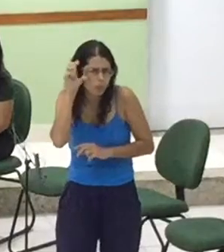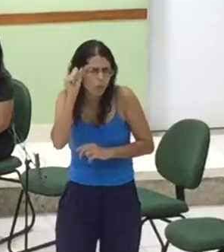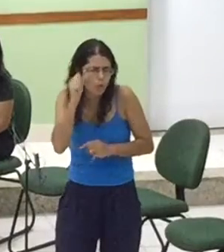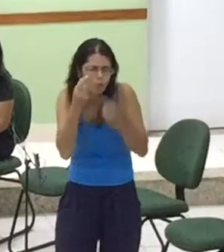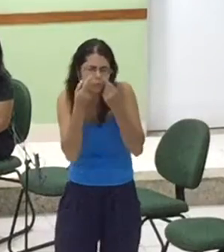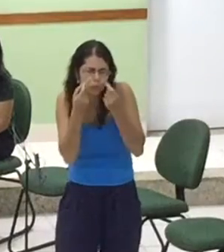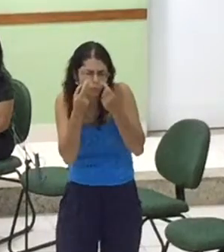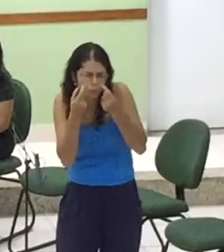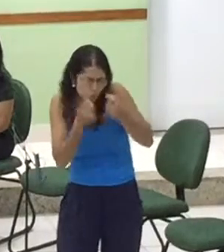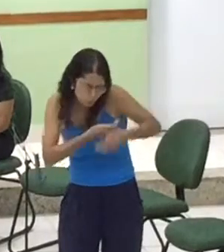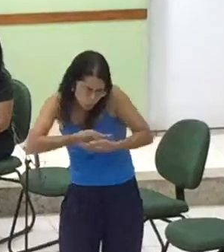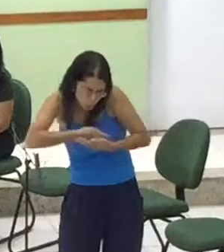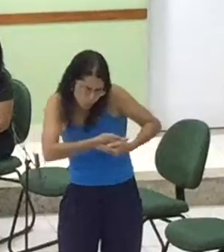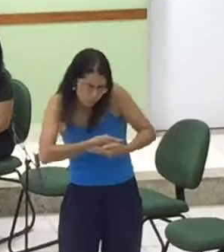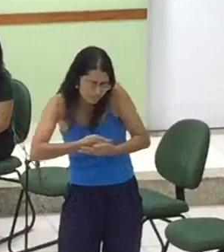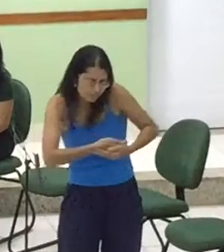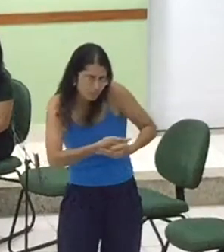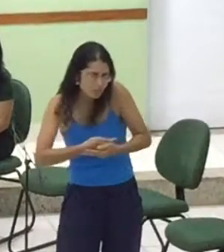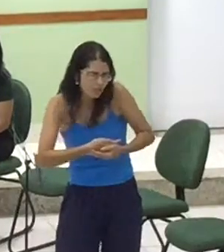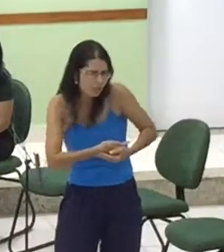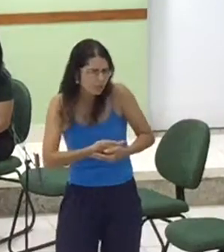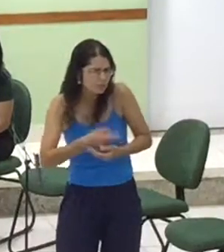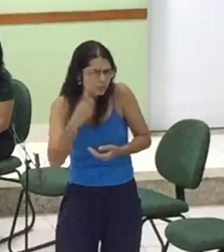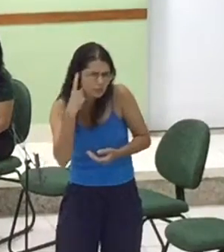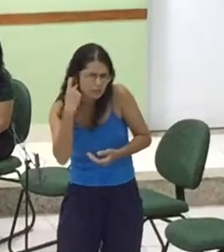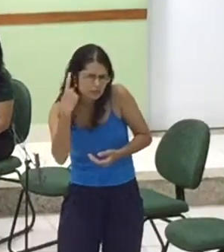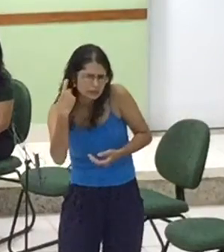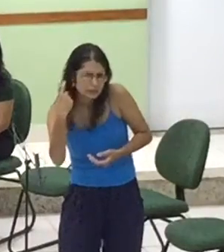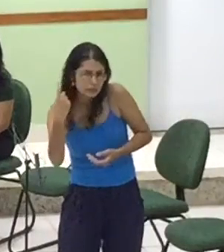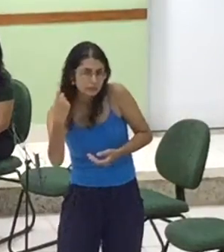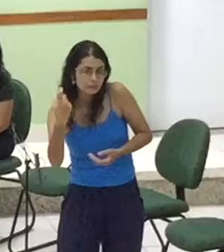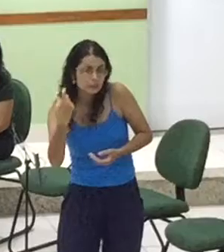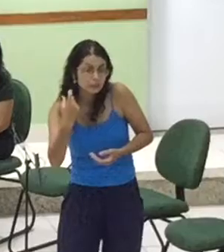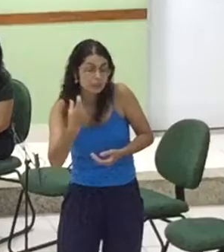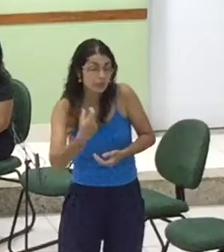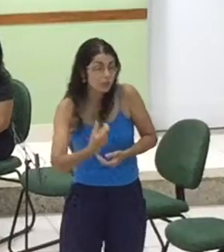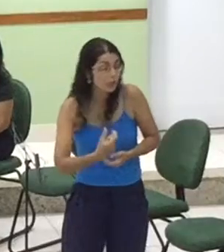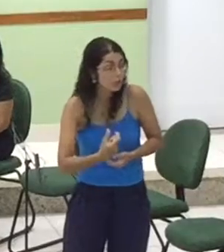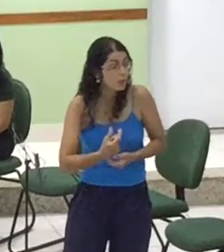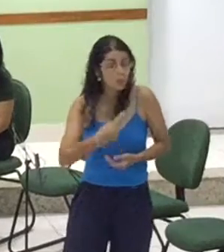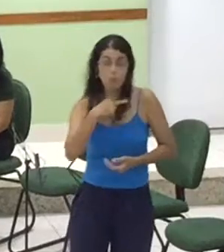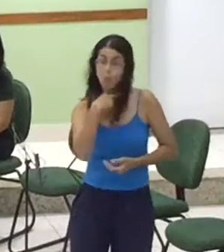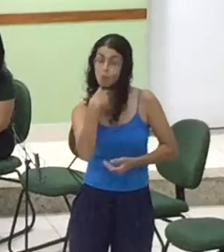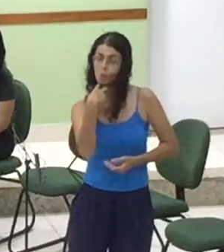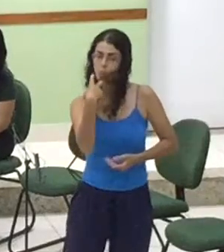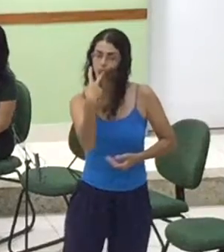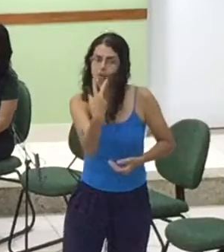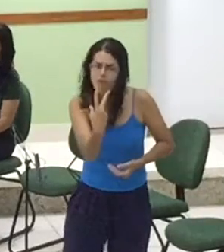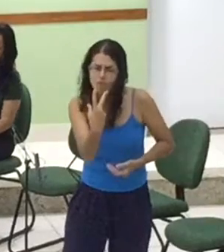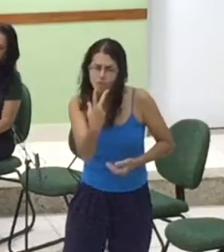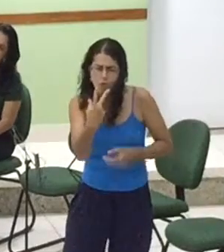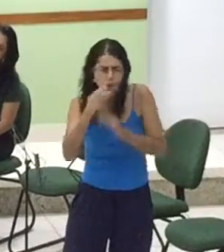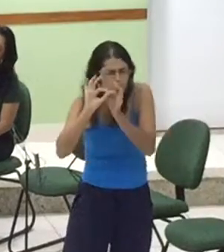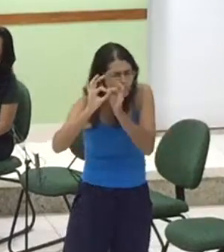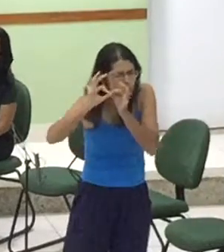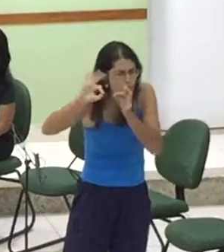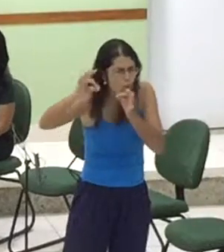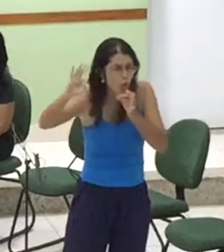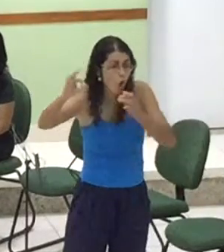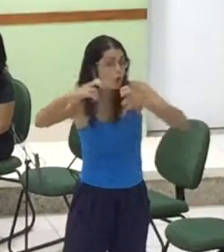De repente chegou pelo ar E neste mesmo instante Surge um ponto qualquer Uma voz firme